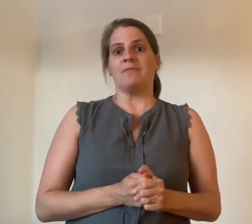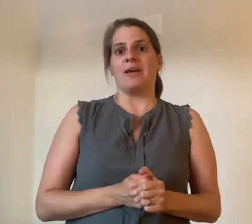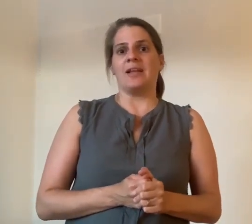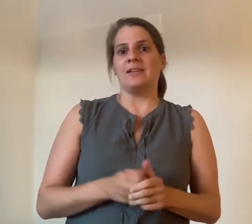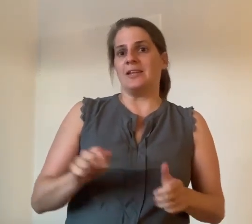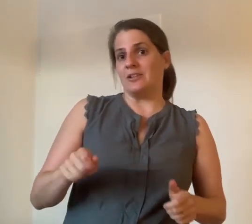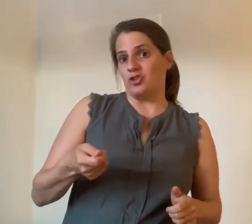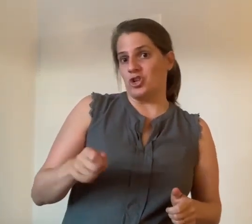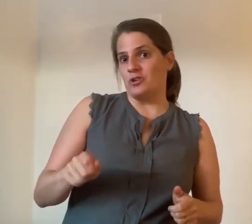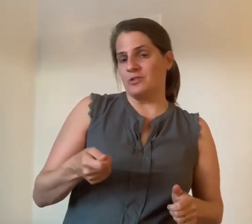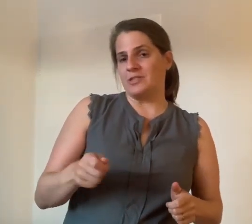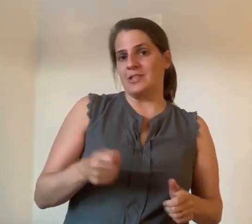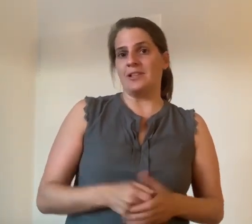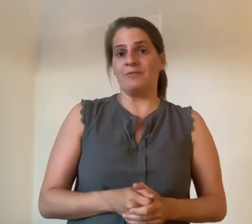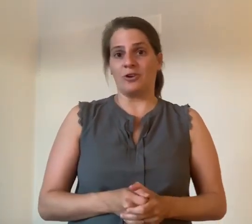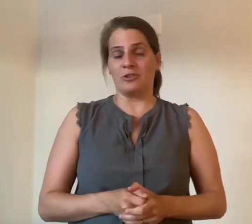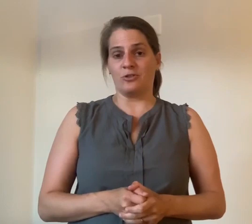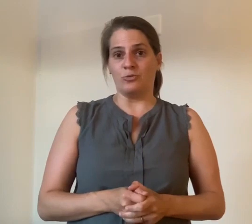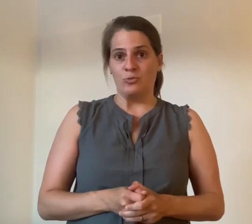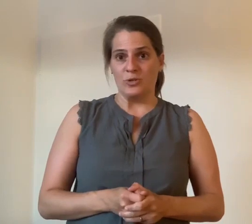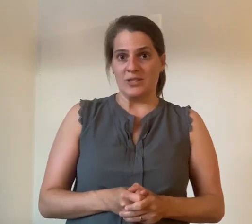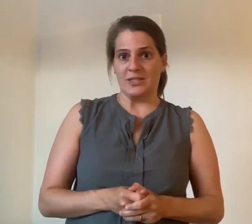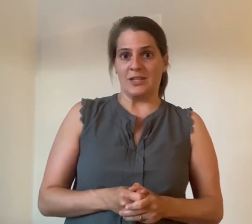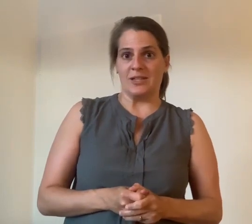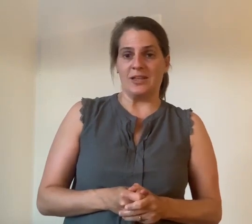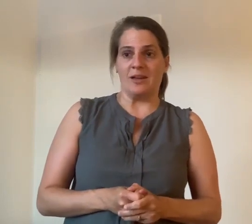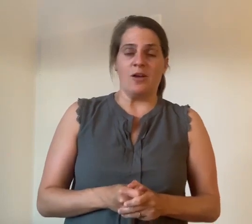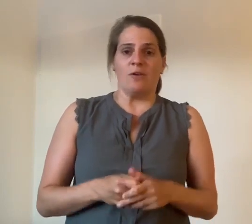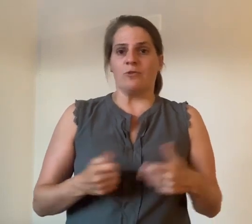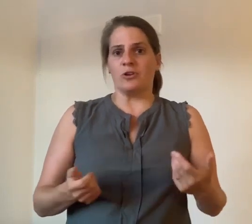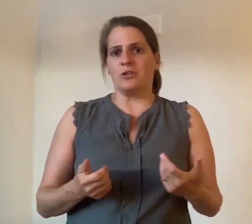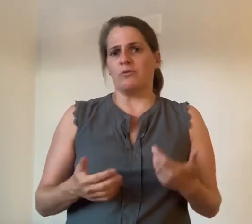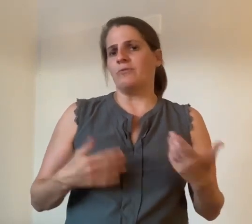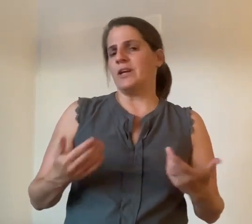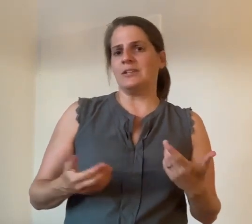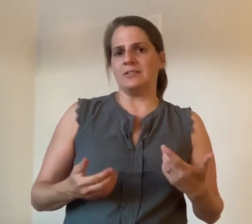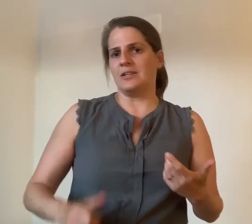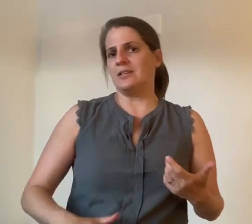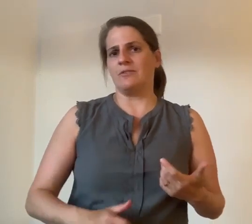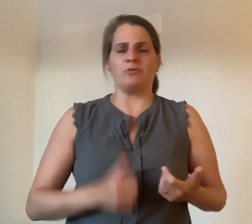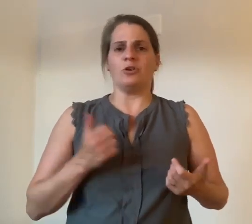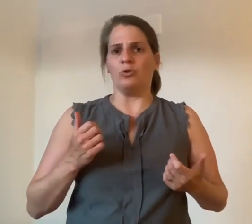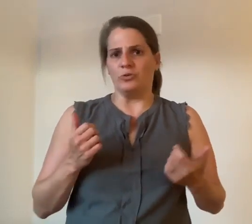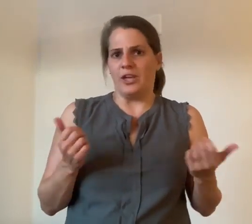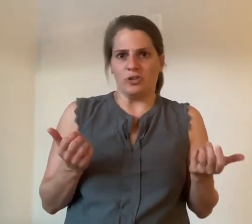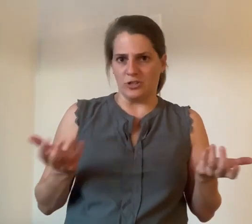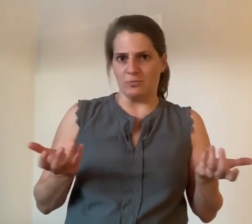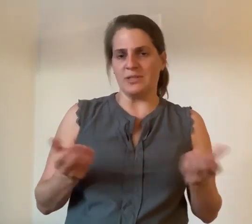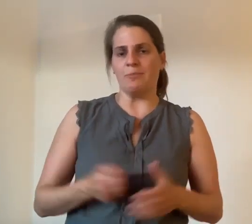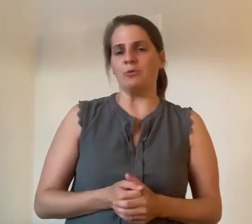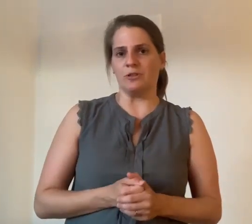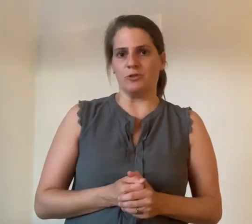wählen dort die Schlüsselwörter aus. Das sind die Wörter, die wichtig sind für den Kontext, dass man sie gut versteht.